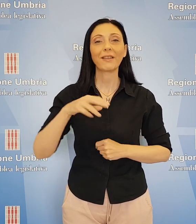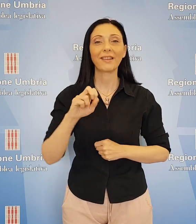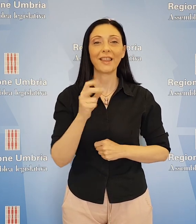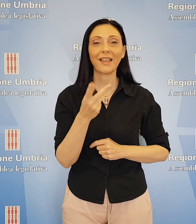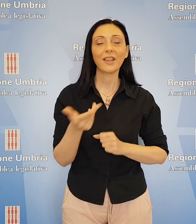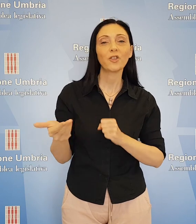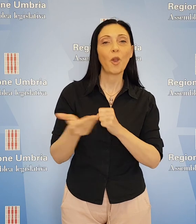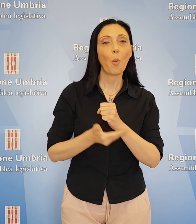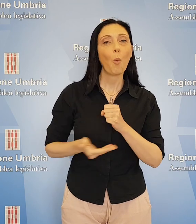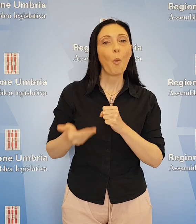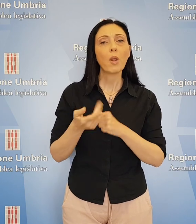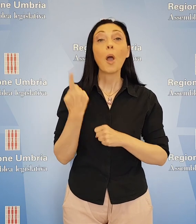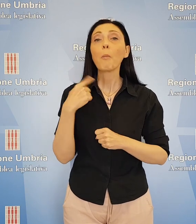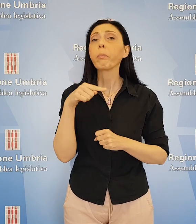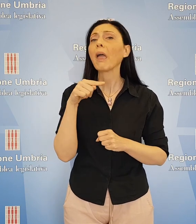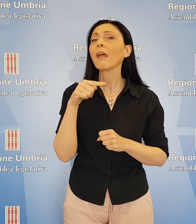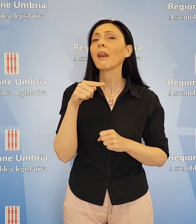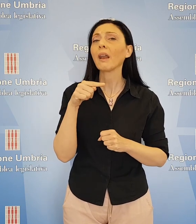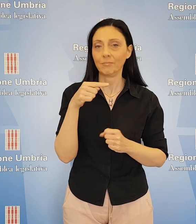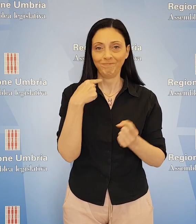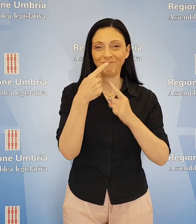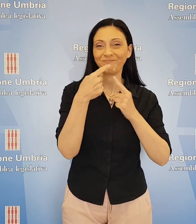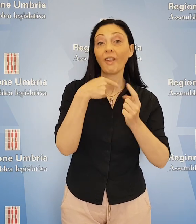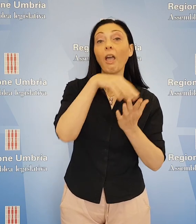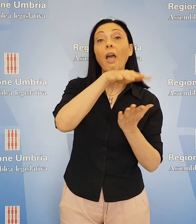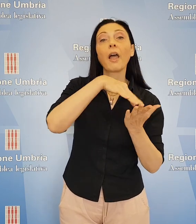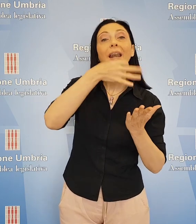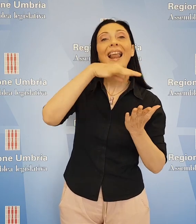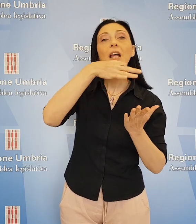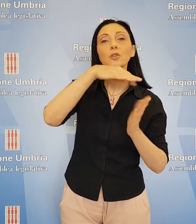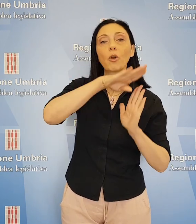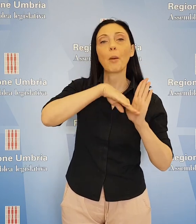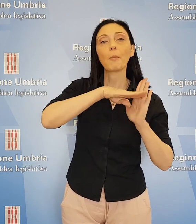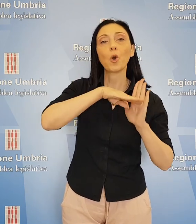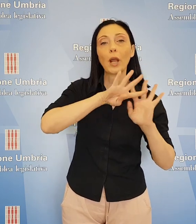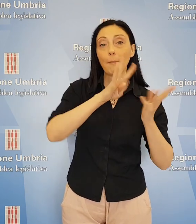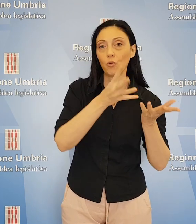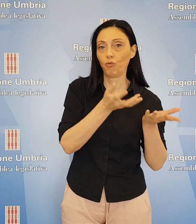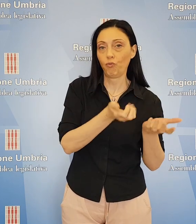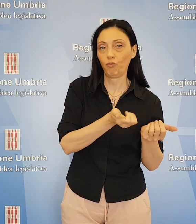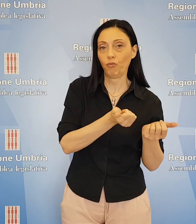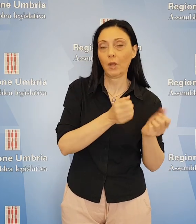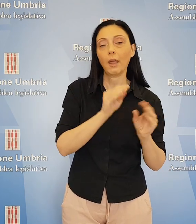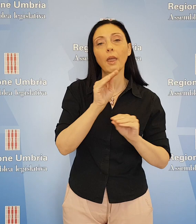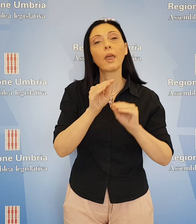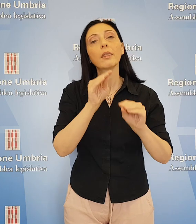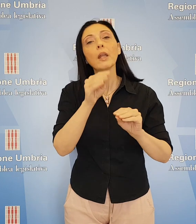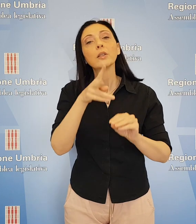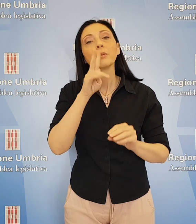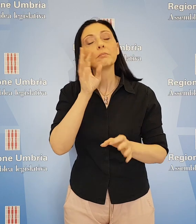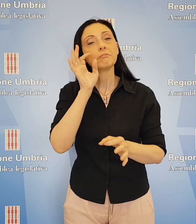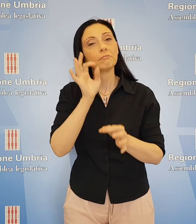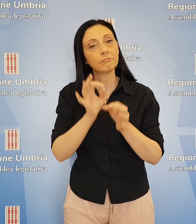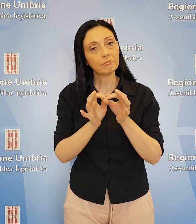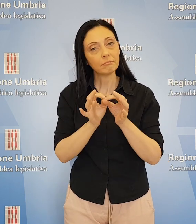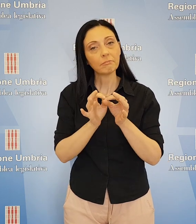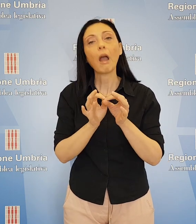13 luglio per discutere la relazione sull'attuazione del programma della Giunta, le interrogazioni e risposte immediata e le